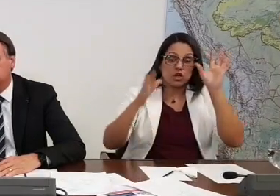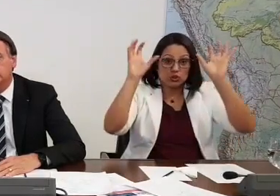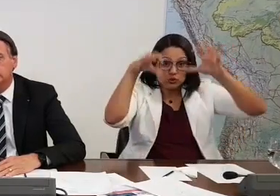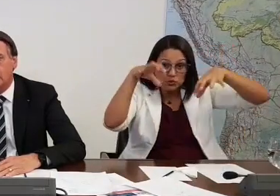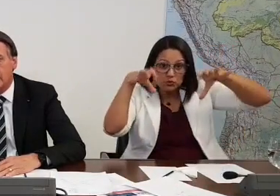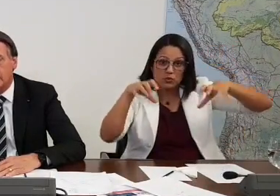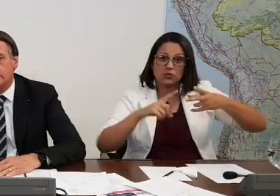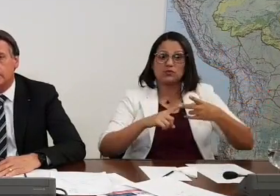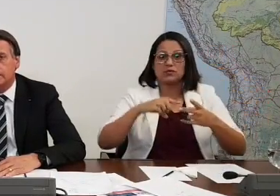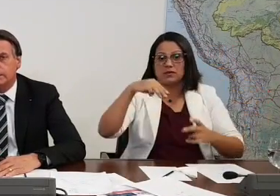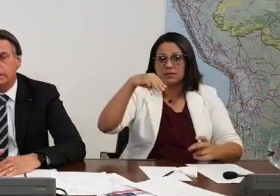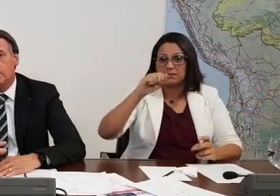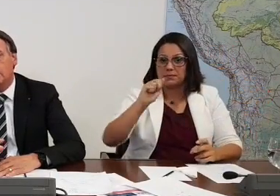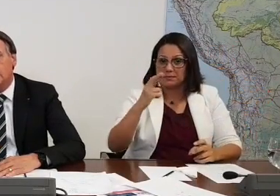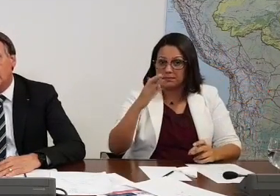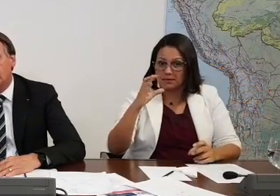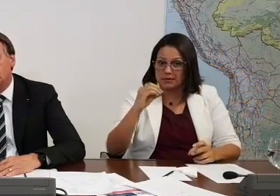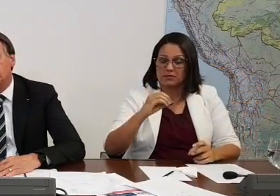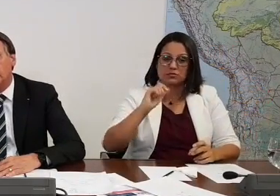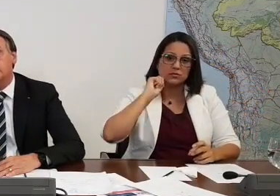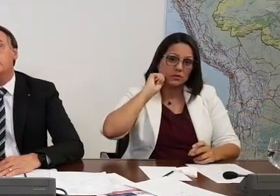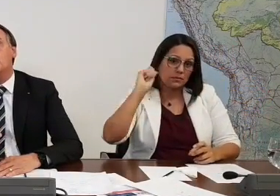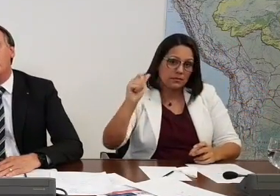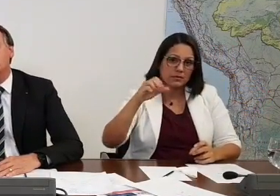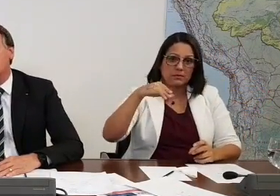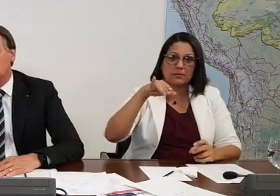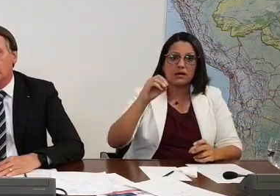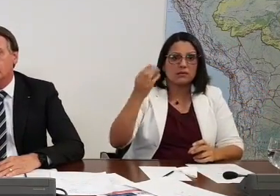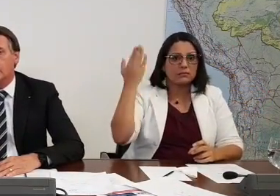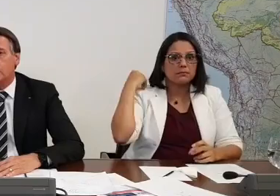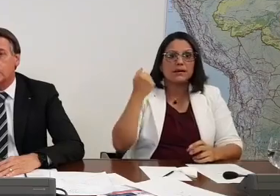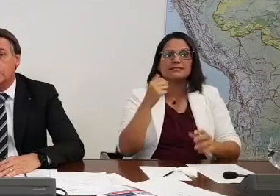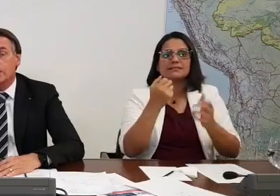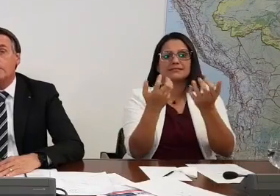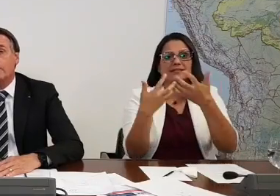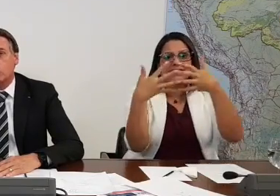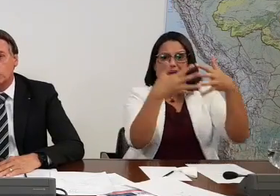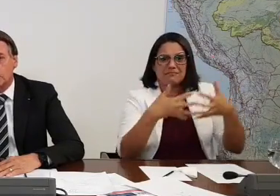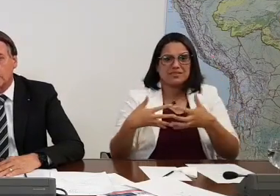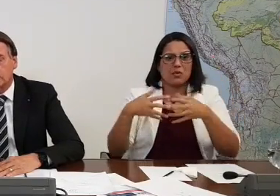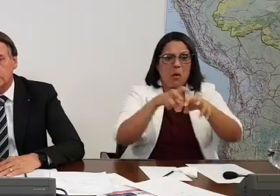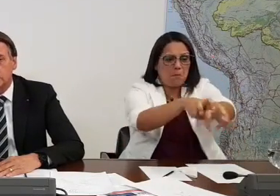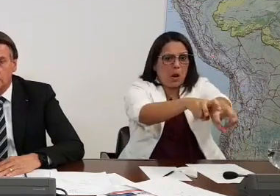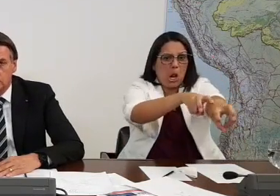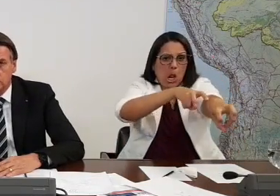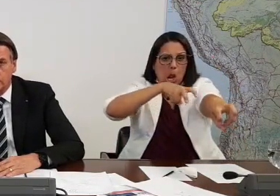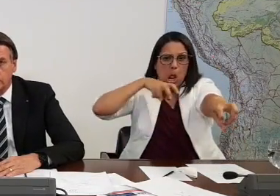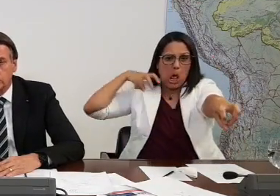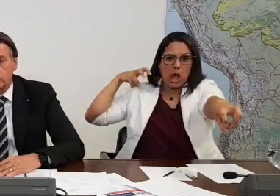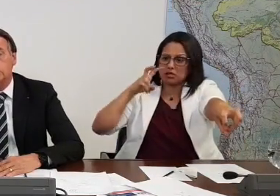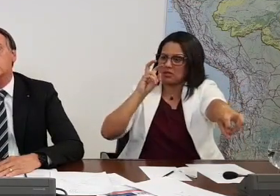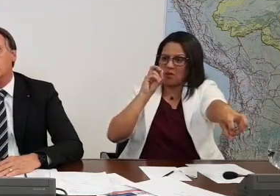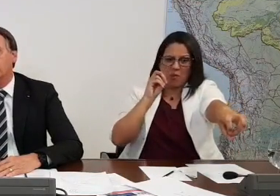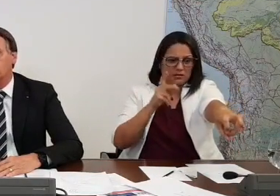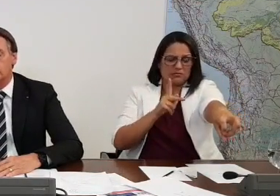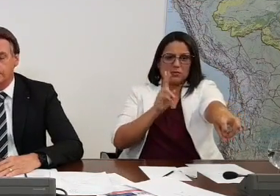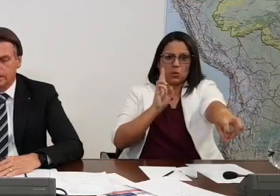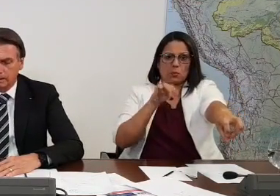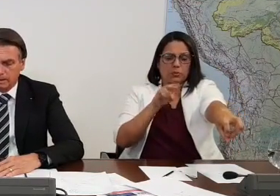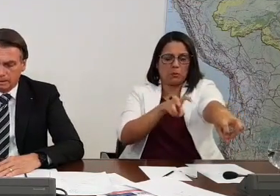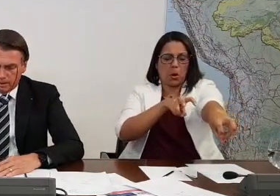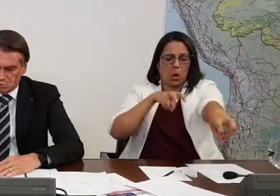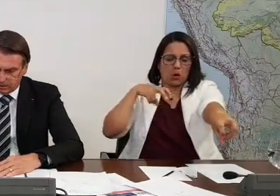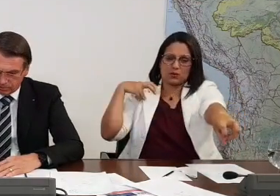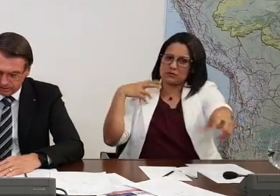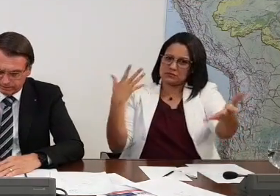abril, maio, por ali. Aquelas filas de 50 quilômetros de caminhões. Prejudicando o produtor no escoamento